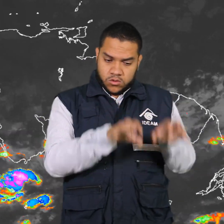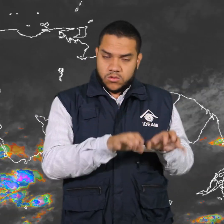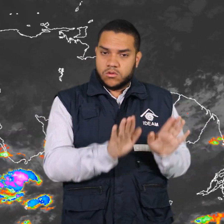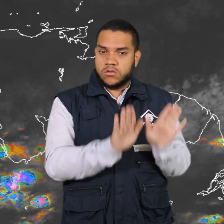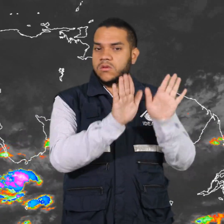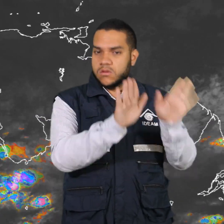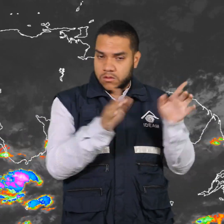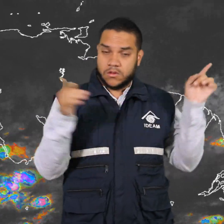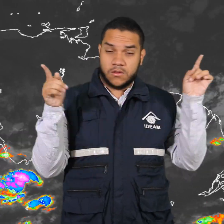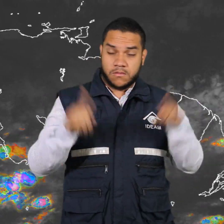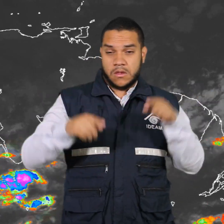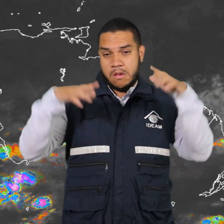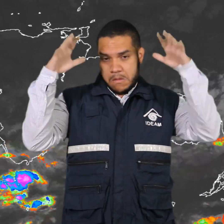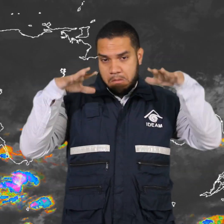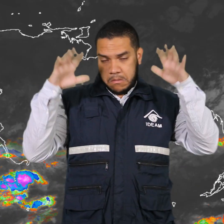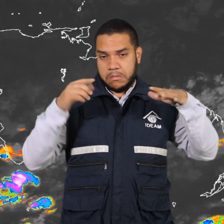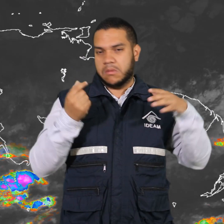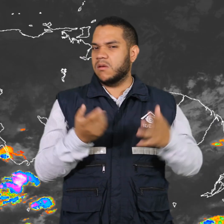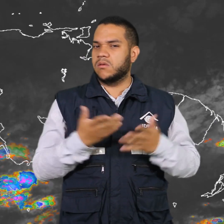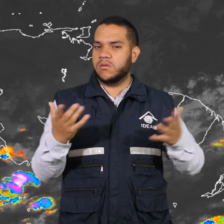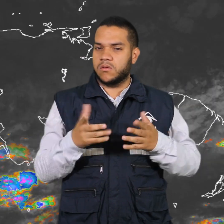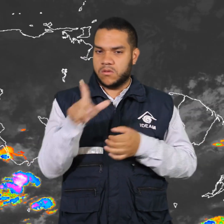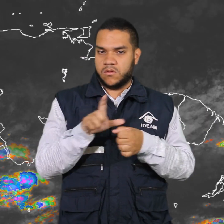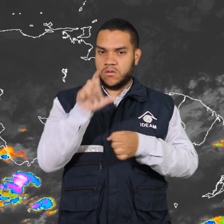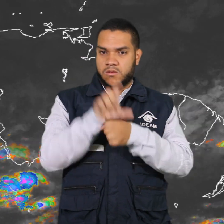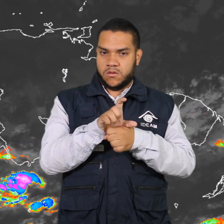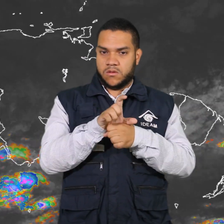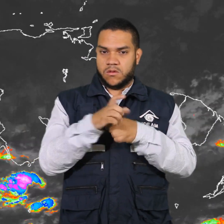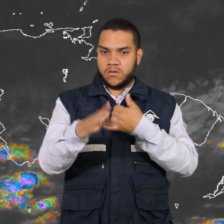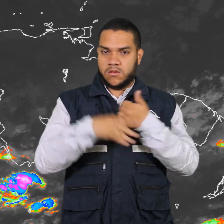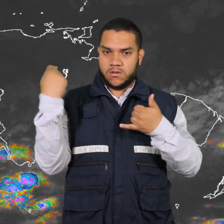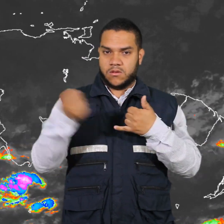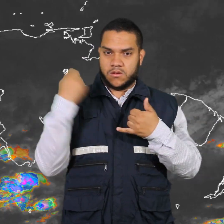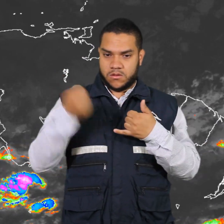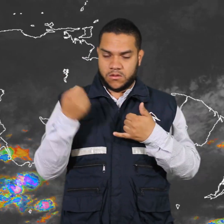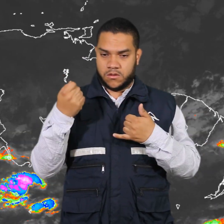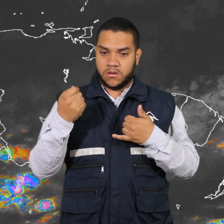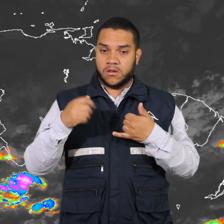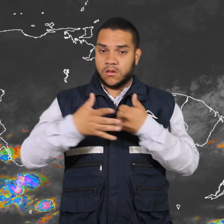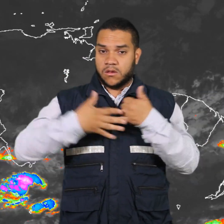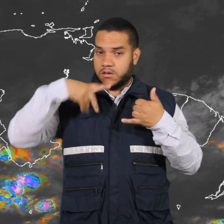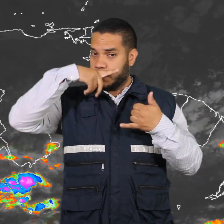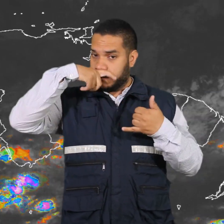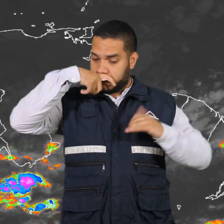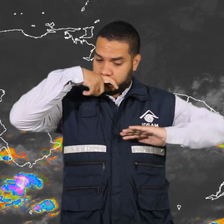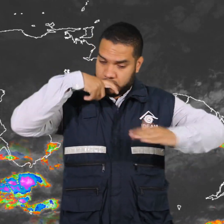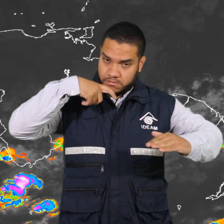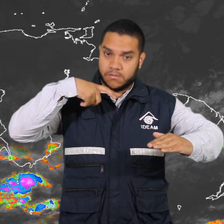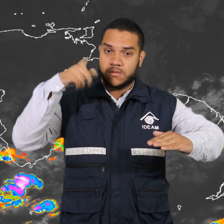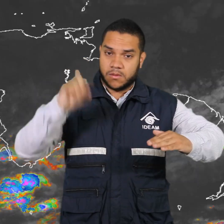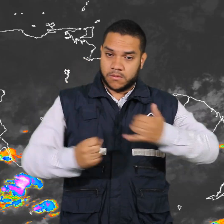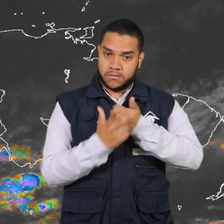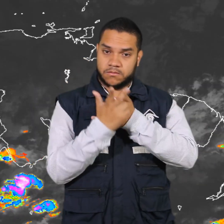y precipitaciones menos intensas en sectores de Cundinamarca, Meta, Piedemonte Amazónico y en el macizo colombiano.